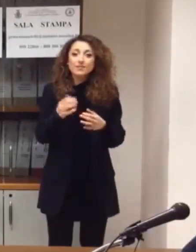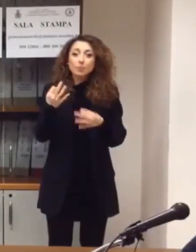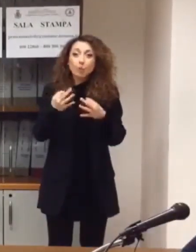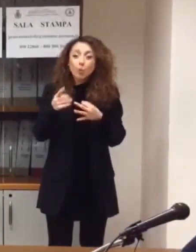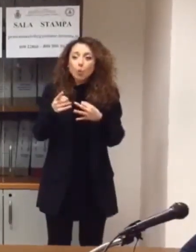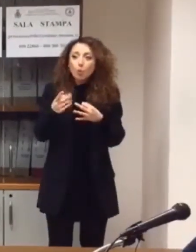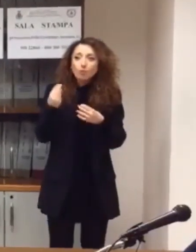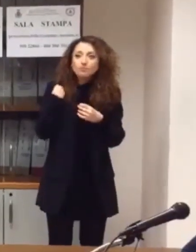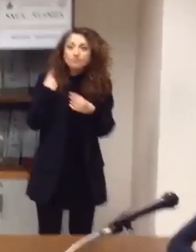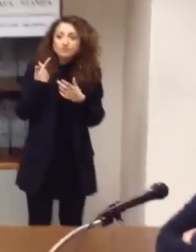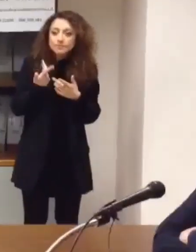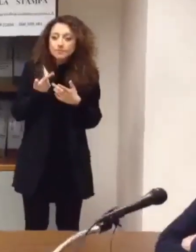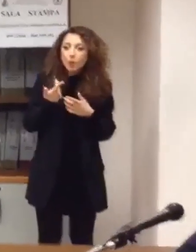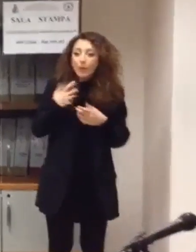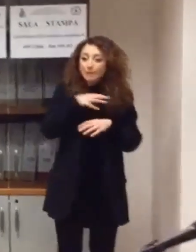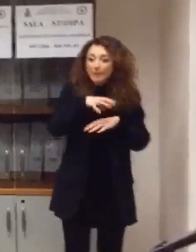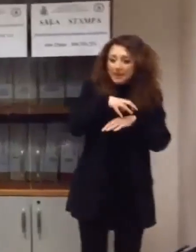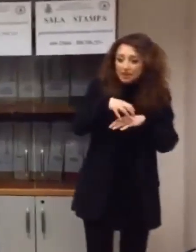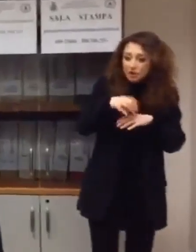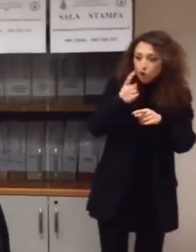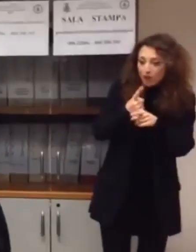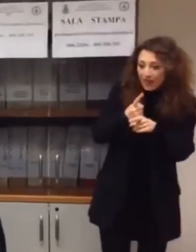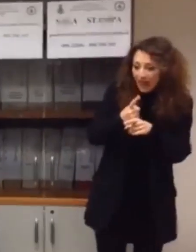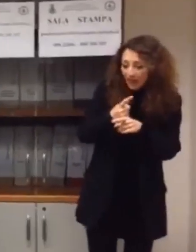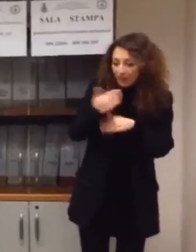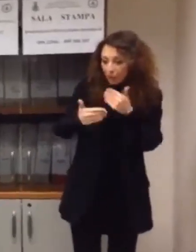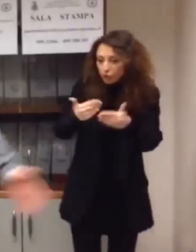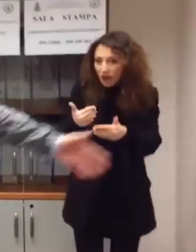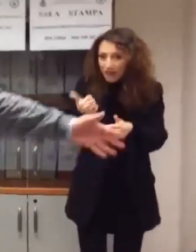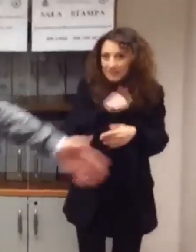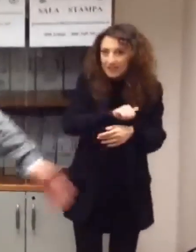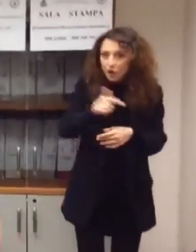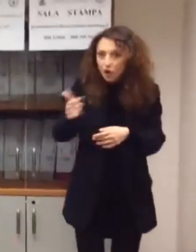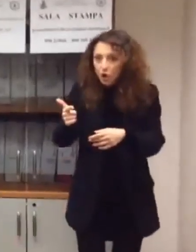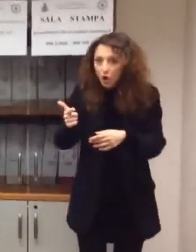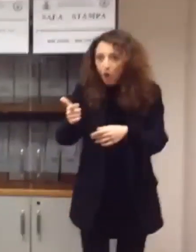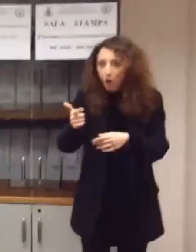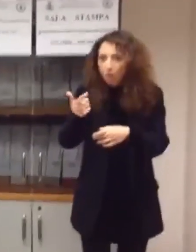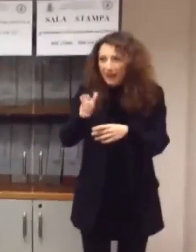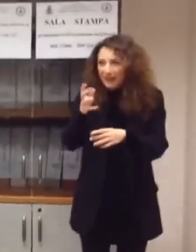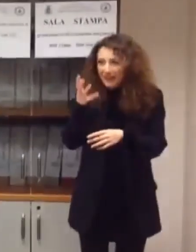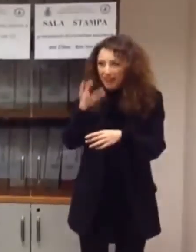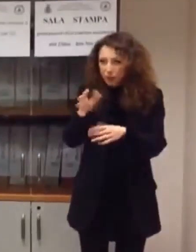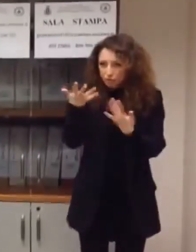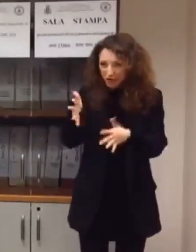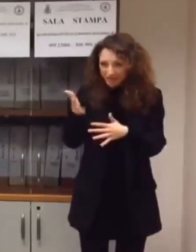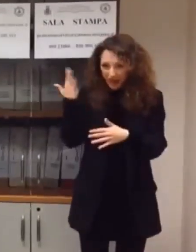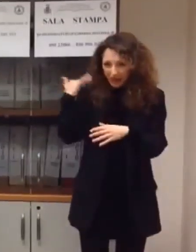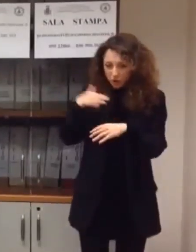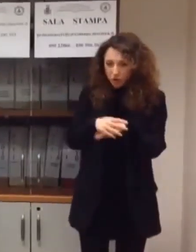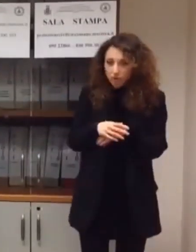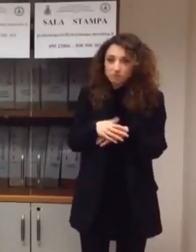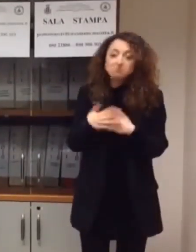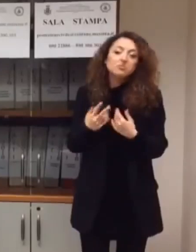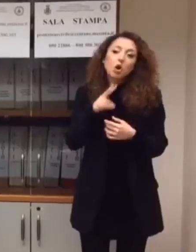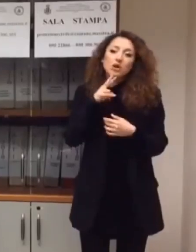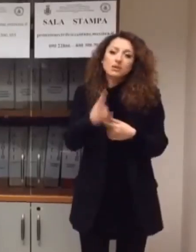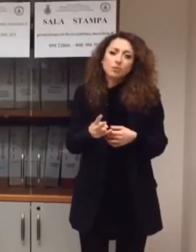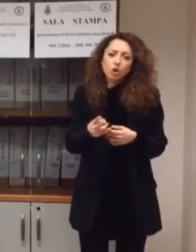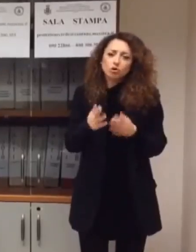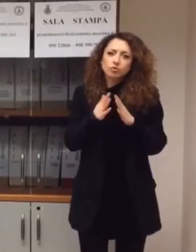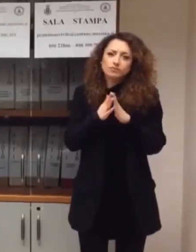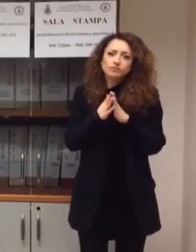procedere o non procedere. Io ho risposto già perché c'è un'ANSA e ho pregato il Ministro